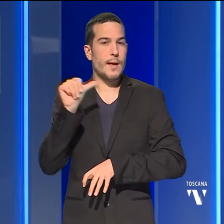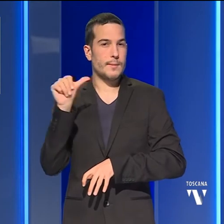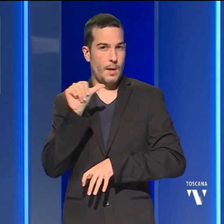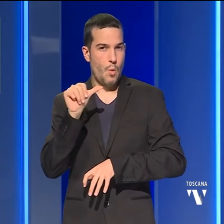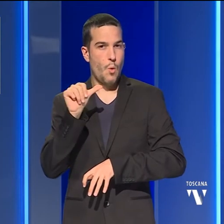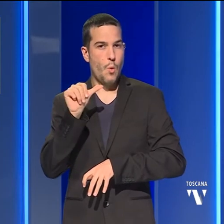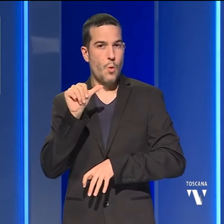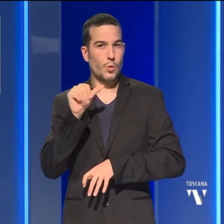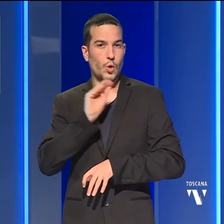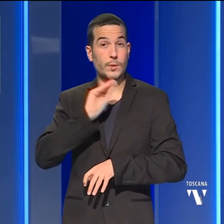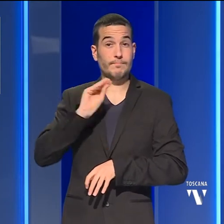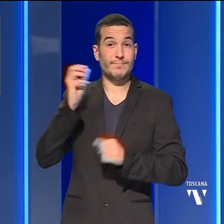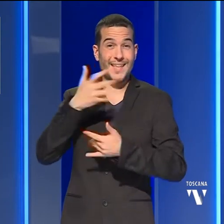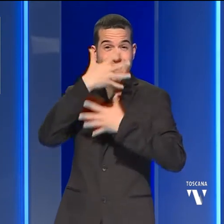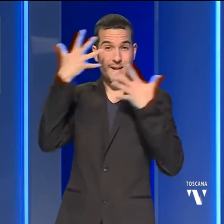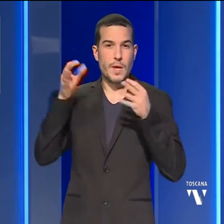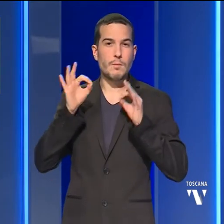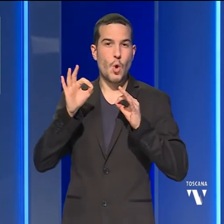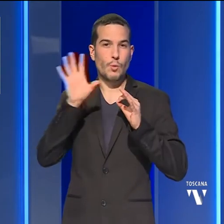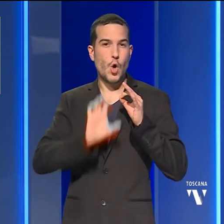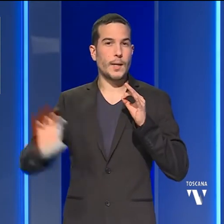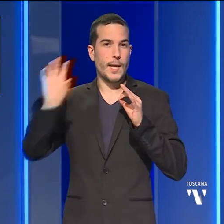chiarimenti proprio alla regione toscana.